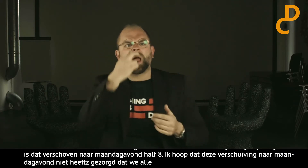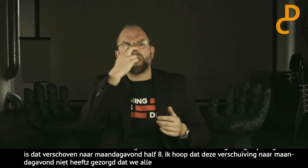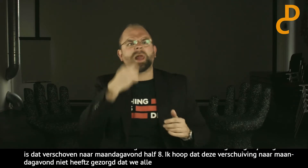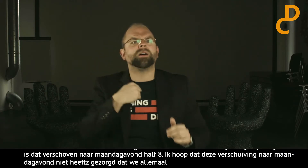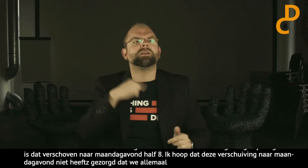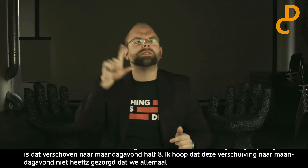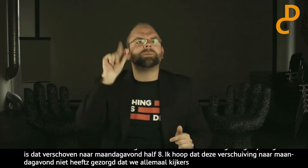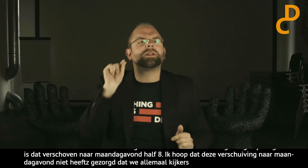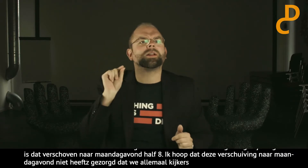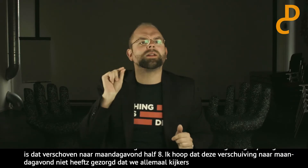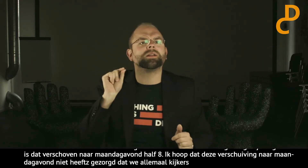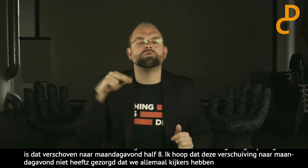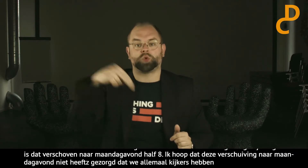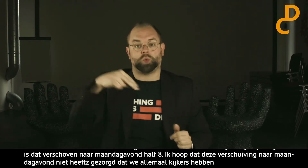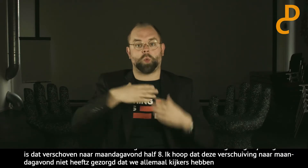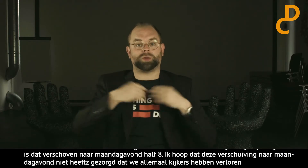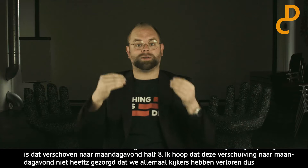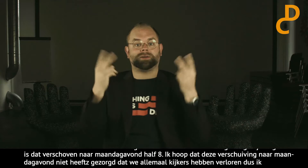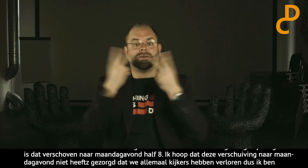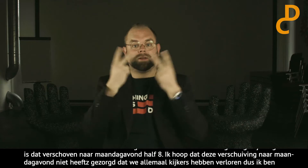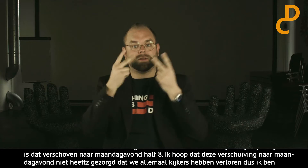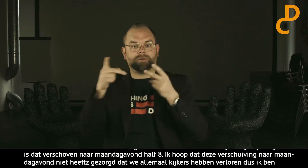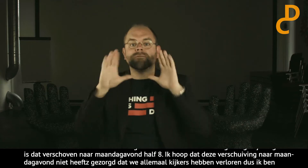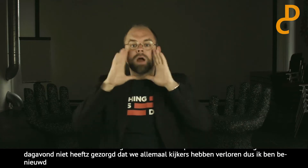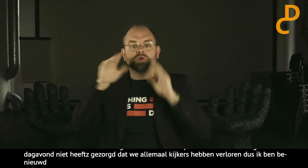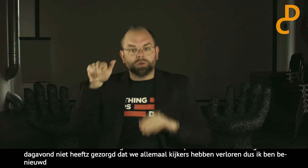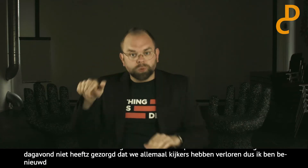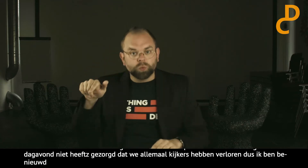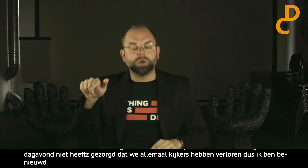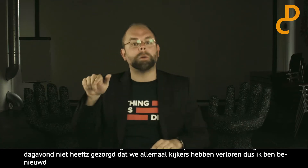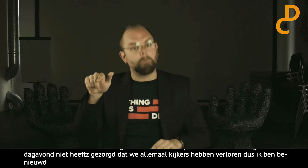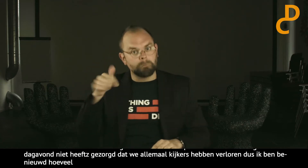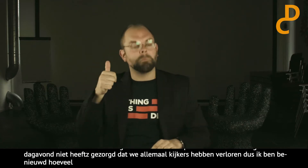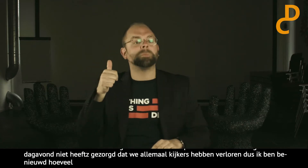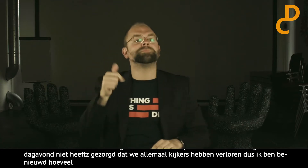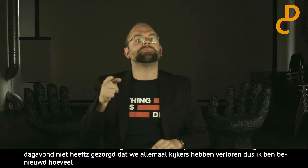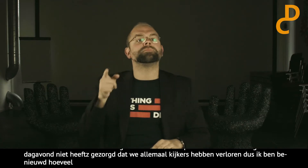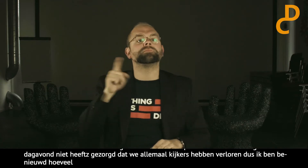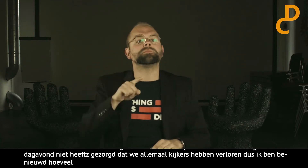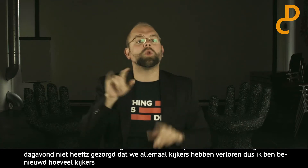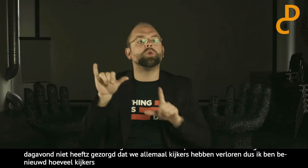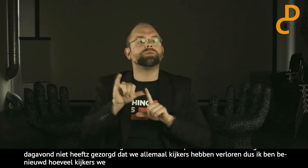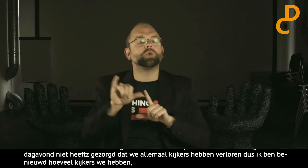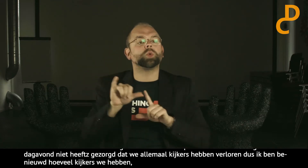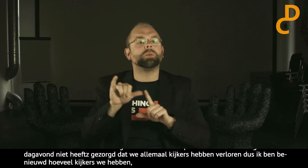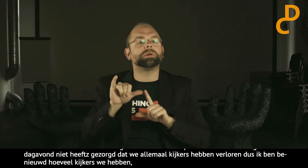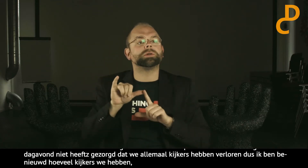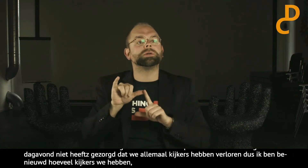nu hebben. Splinter. Hij zegt 122 via Facebook. Nou, dat is netjes. En via